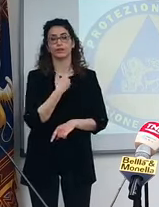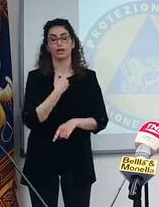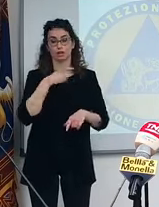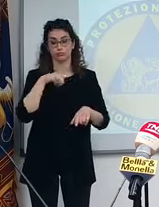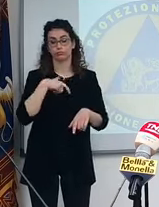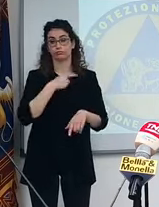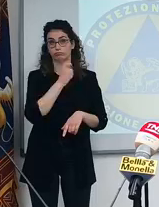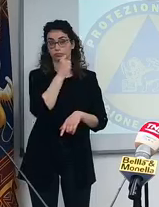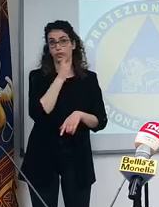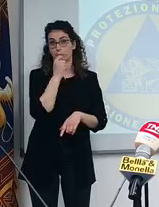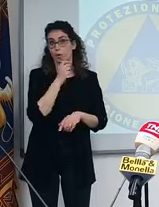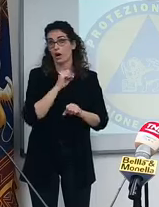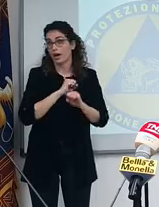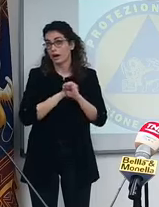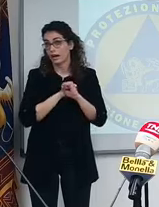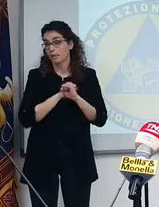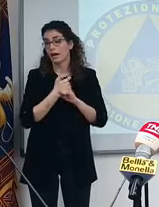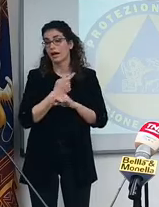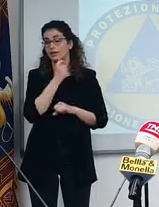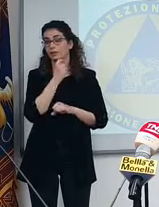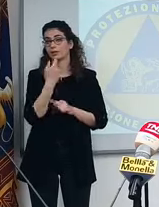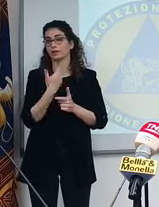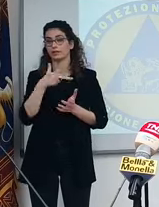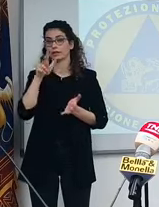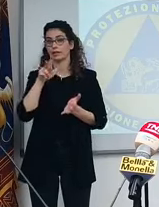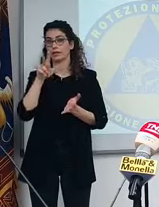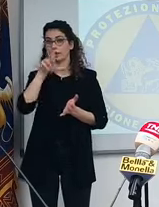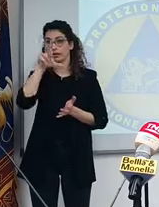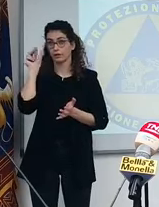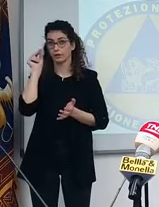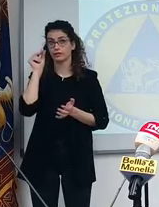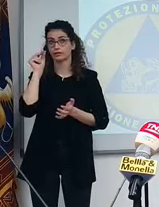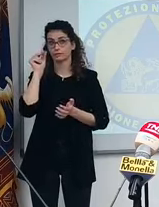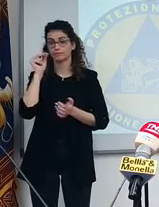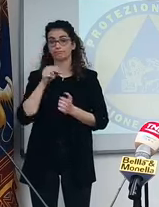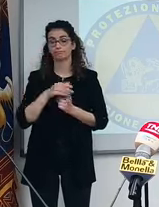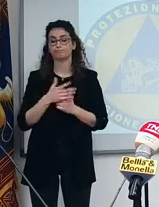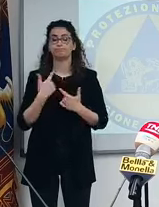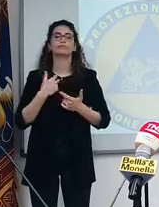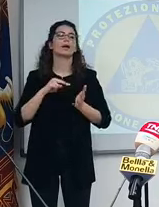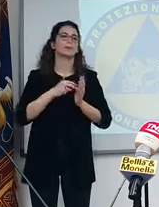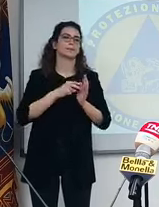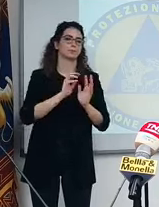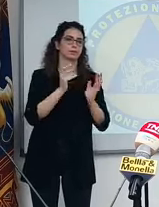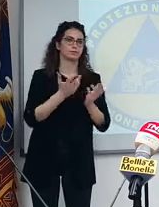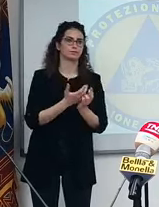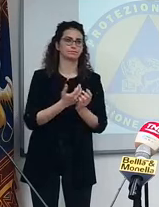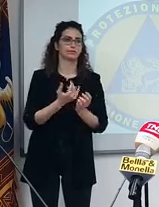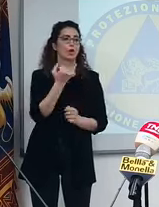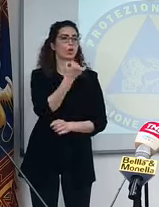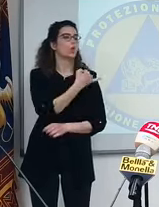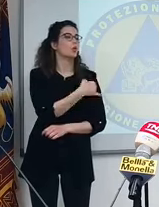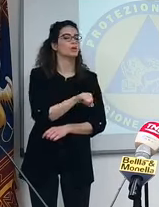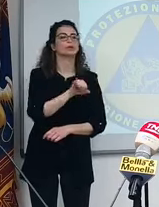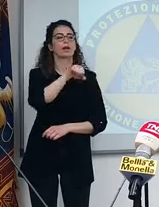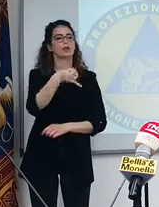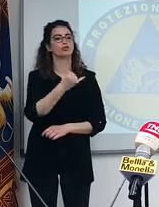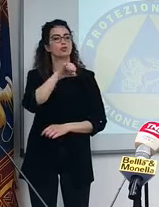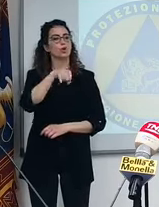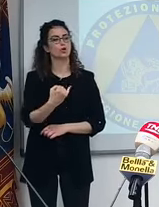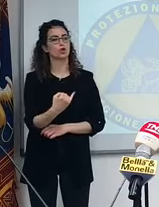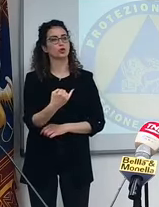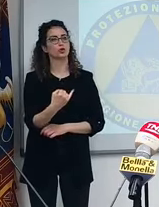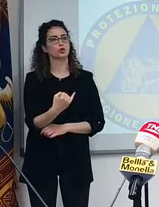al tampone, ma anche lì il tampone deve essere riconosciuto, cioè... È tutto un problema. E in Johnson, l'ultima è su Johnson &